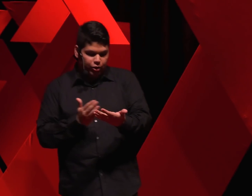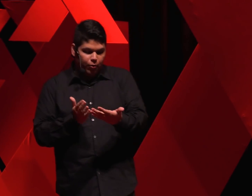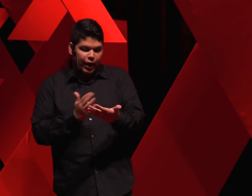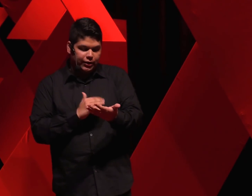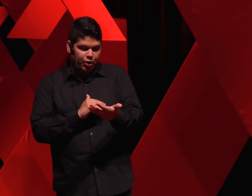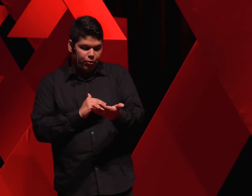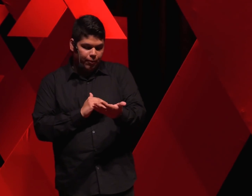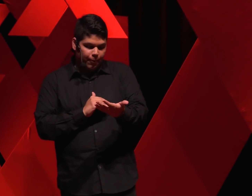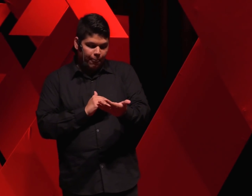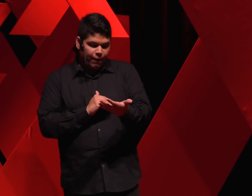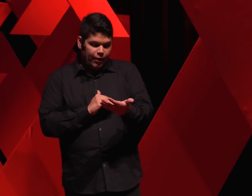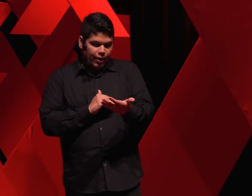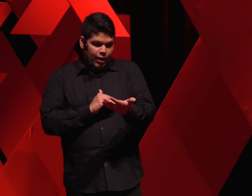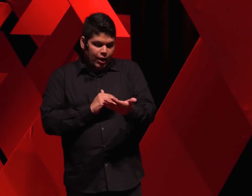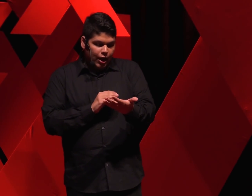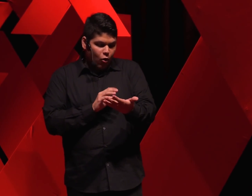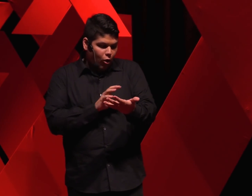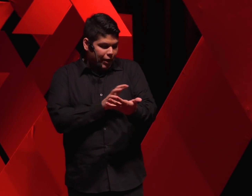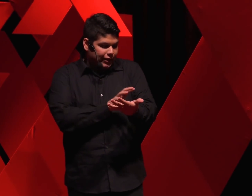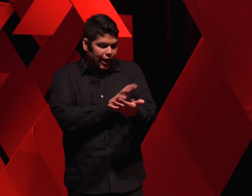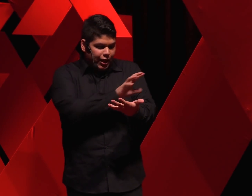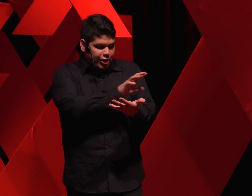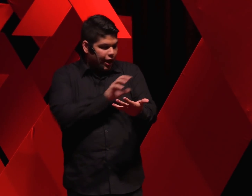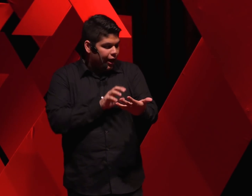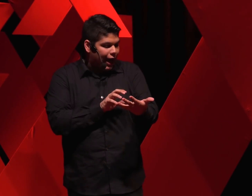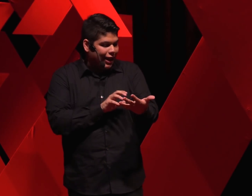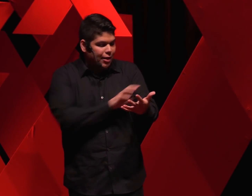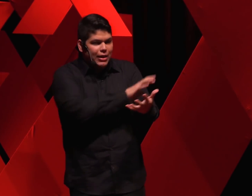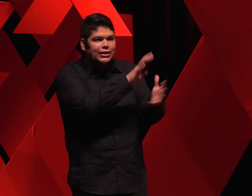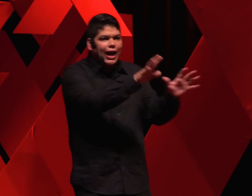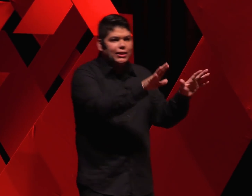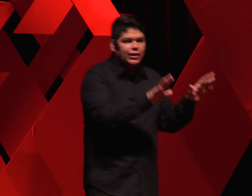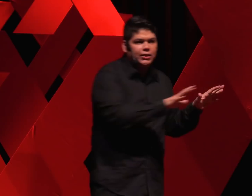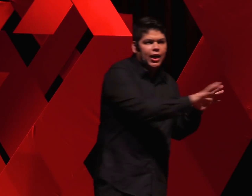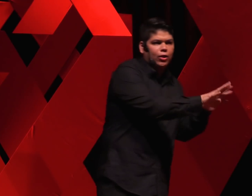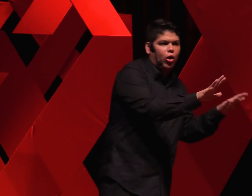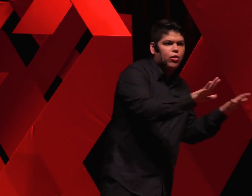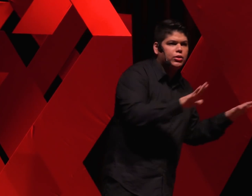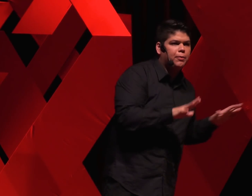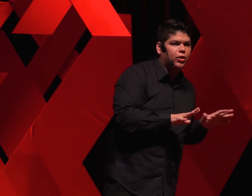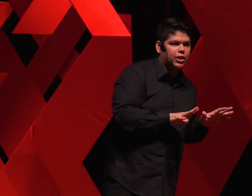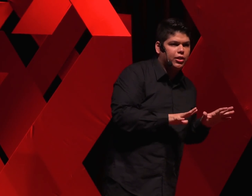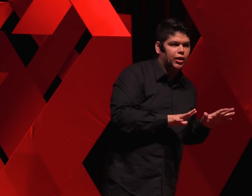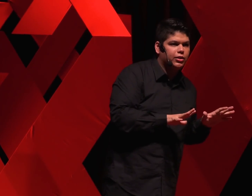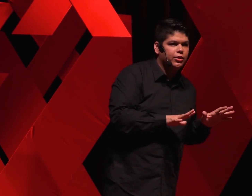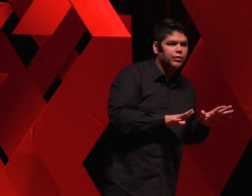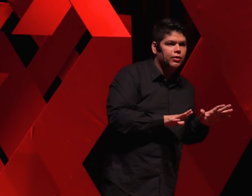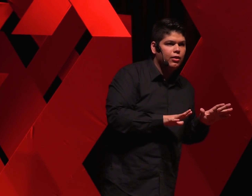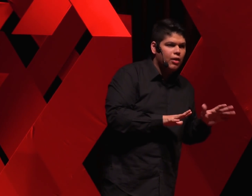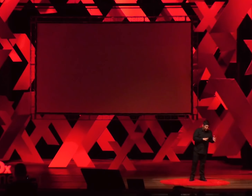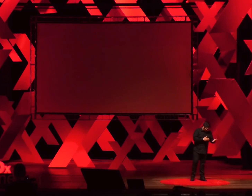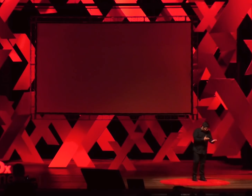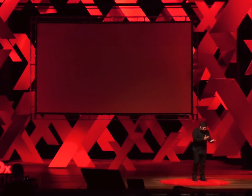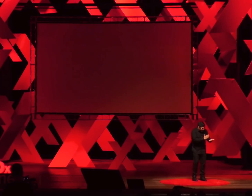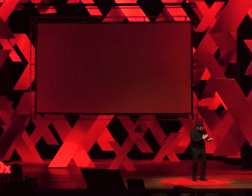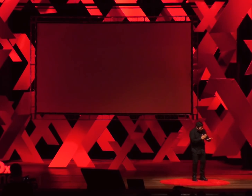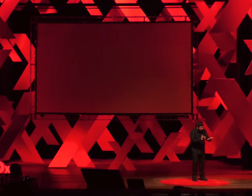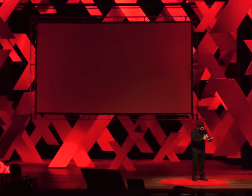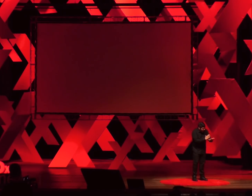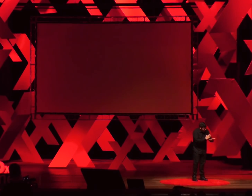no Brasil, e eu comecei a enxergar inimizades entre católicos e protestantes. Eu passava, cada página